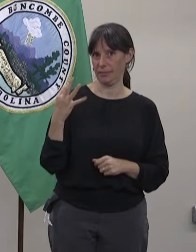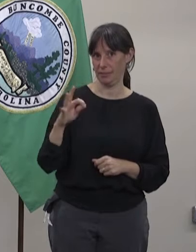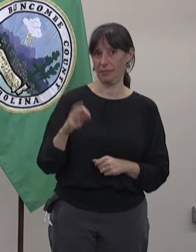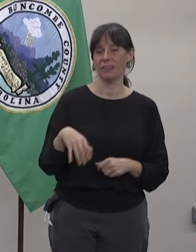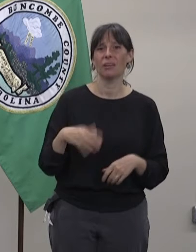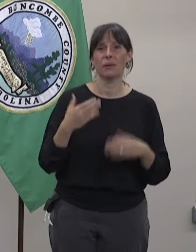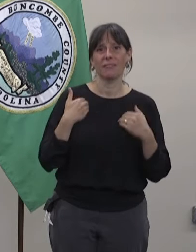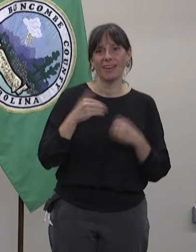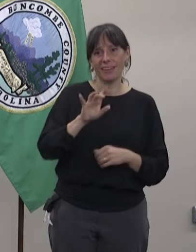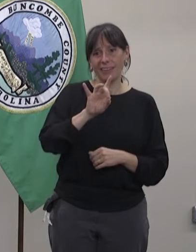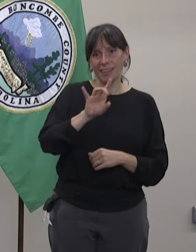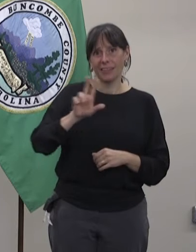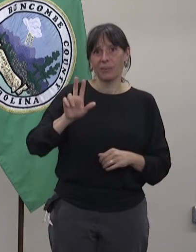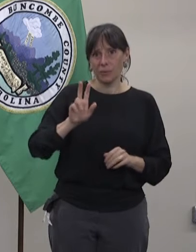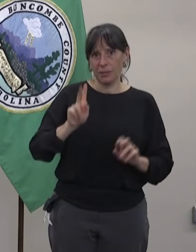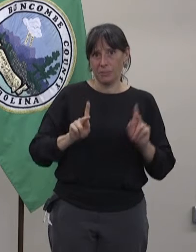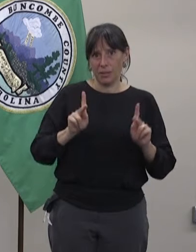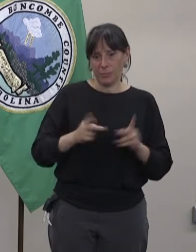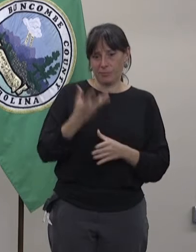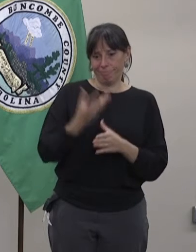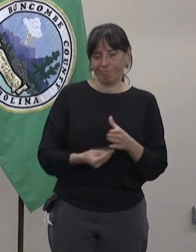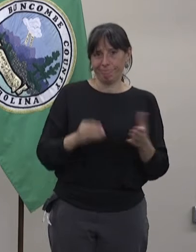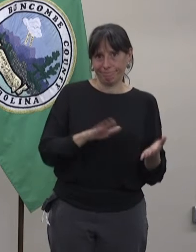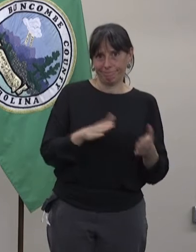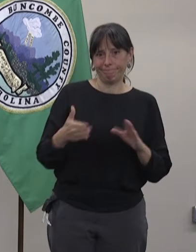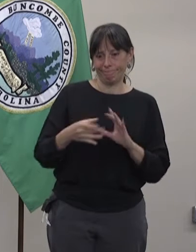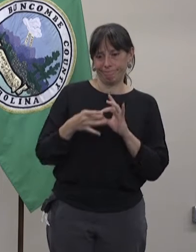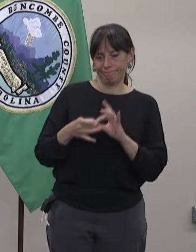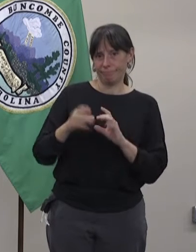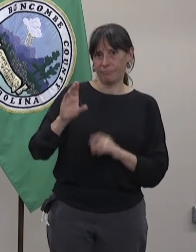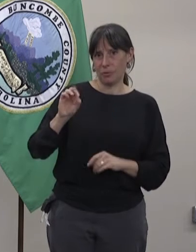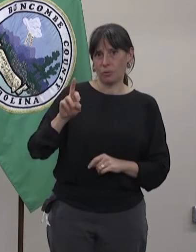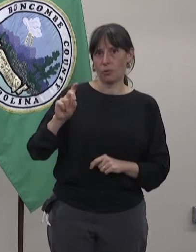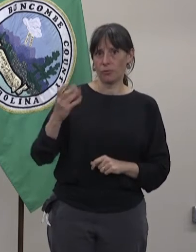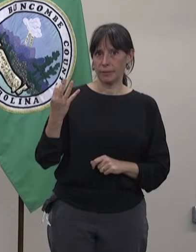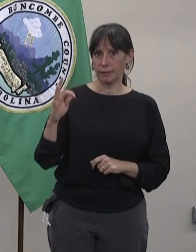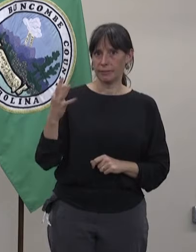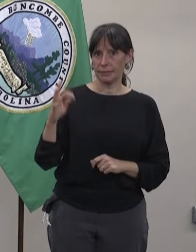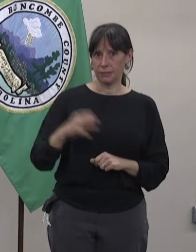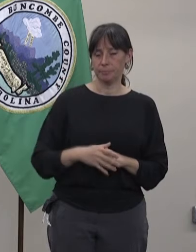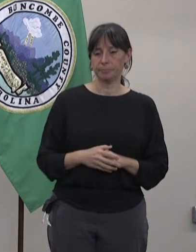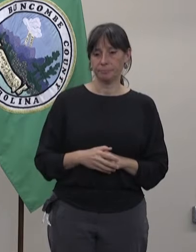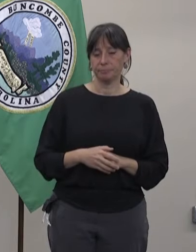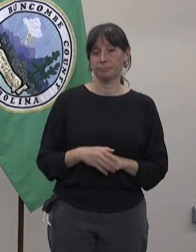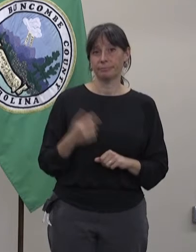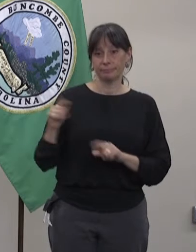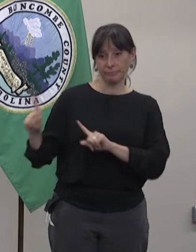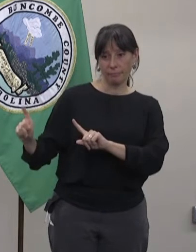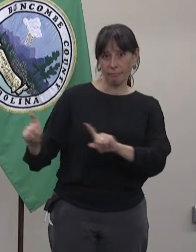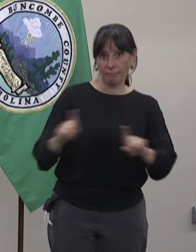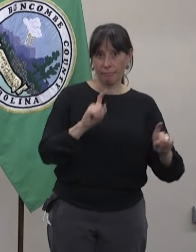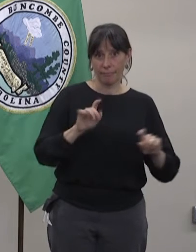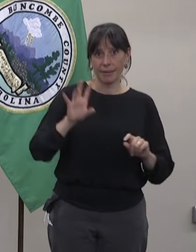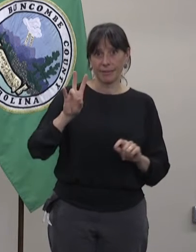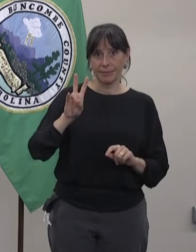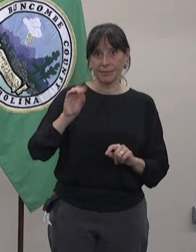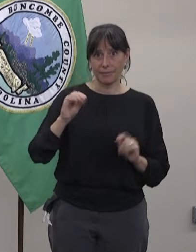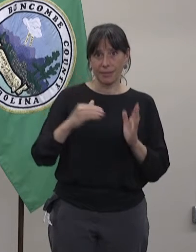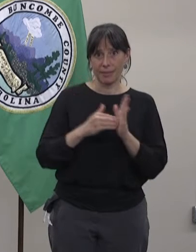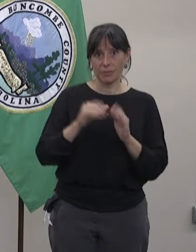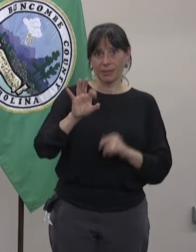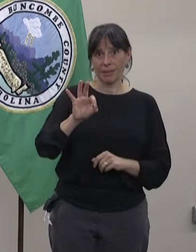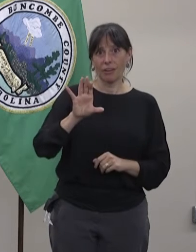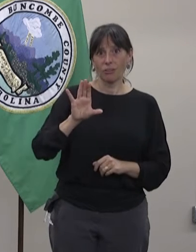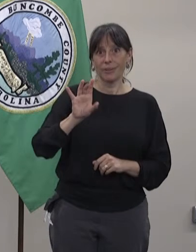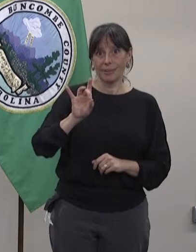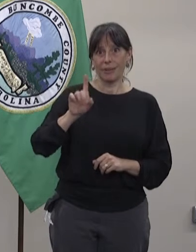de COVID-19. Como comunidad, hemos experimentado 83 muertes relacionadas con el COVID. Nuestra